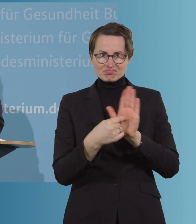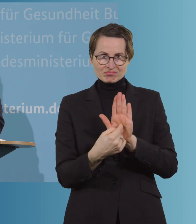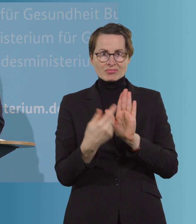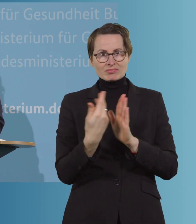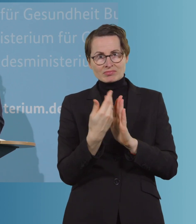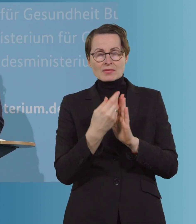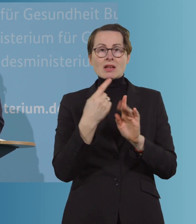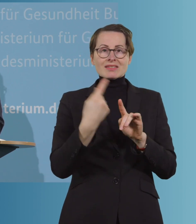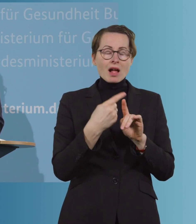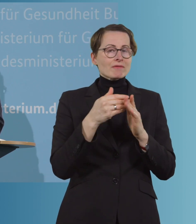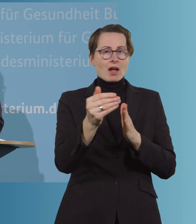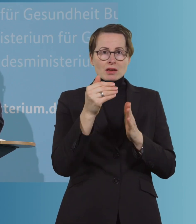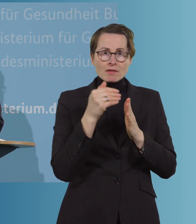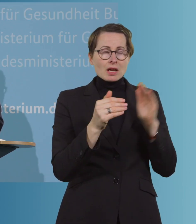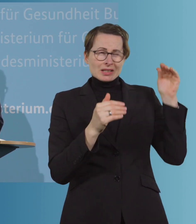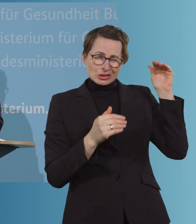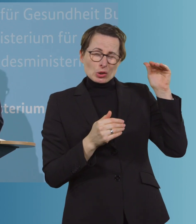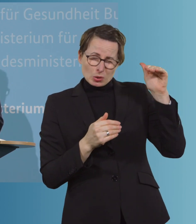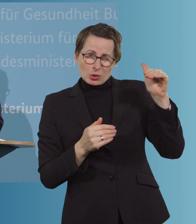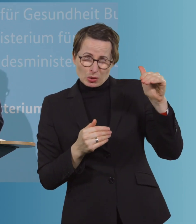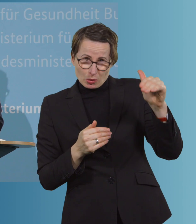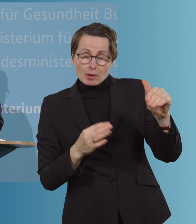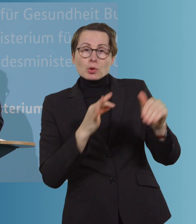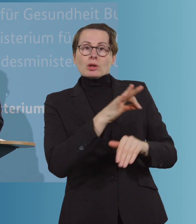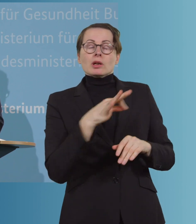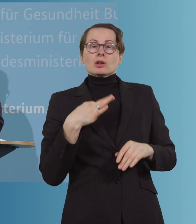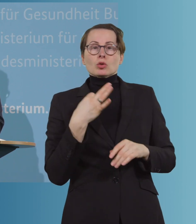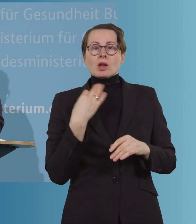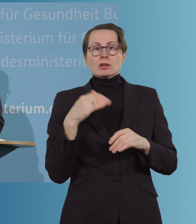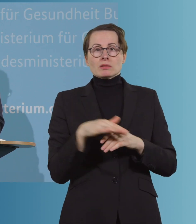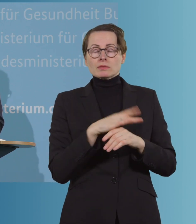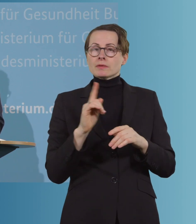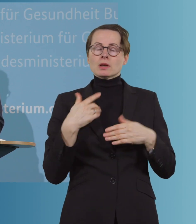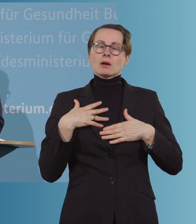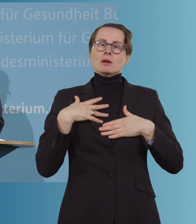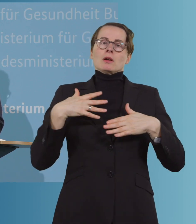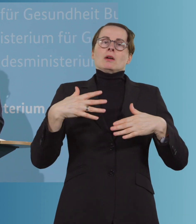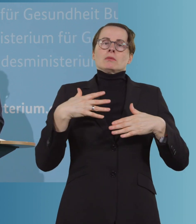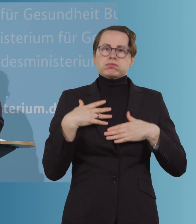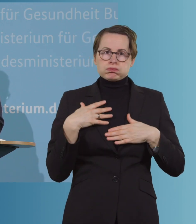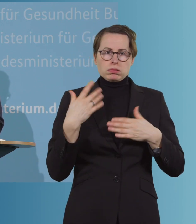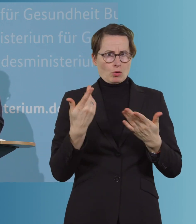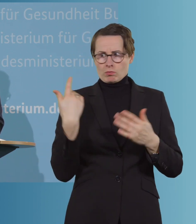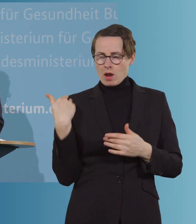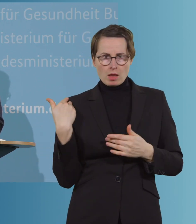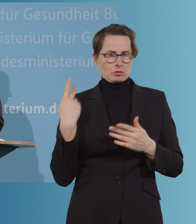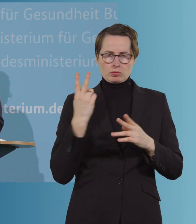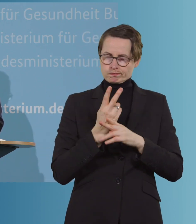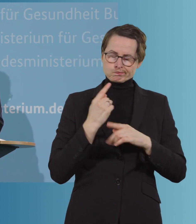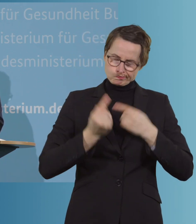runter müssen, dass auch das Gesundheitswesen wieder in eine weniger belastende Situation und vor allem die Beschäftigten im Gesundheitswesen kommen. Und ich finde, wir sind es auch vor